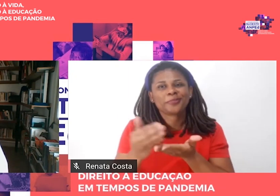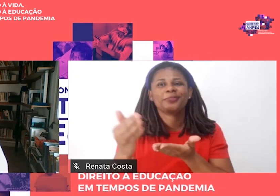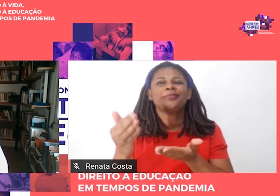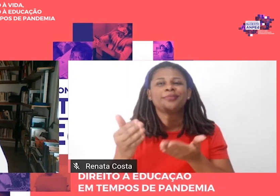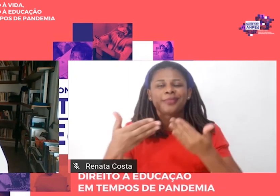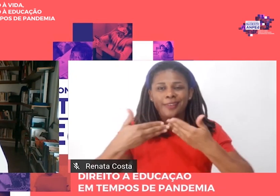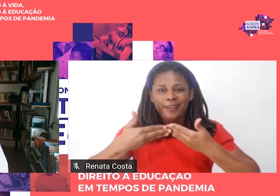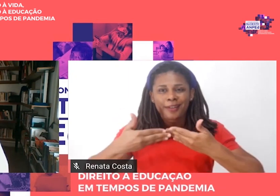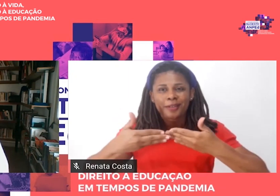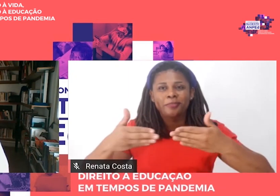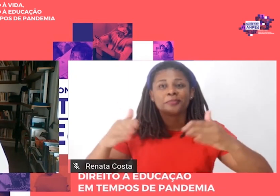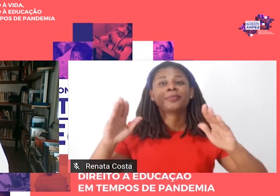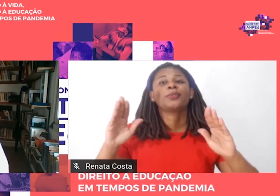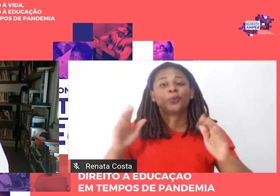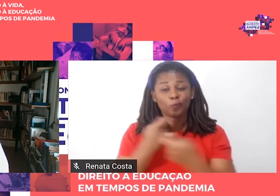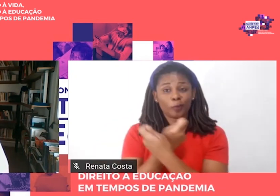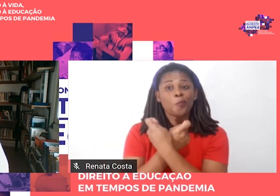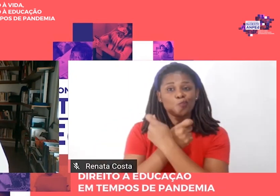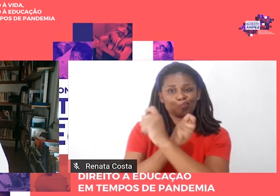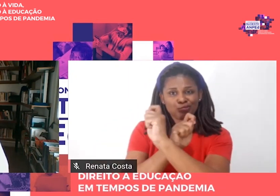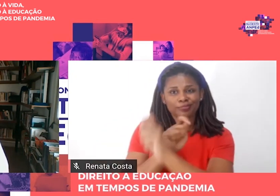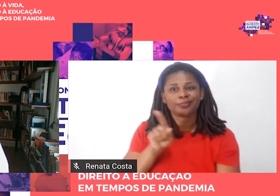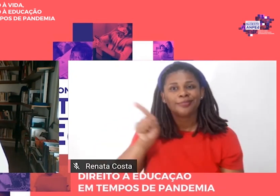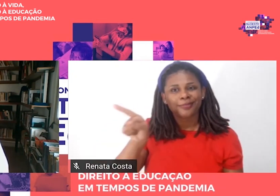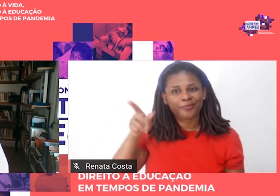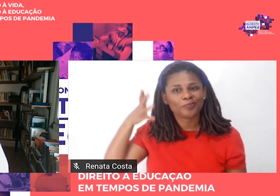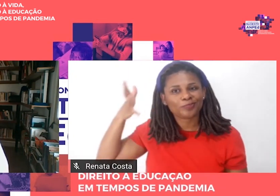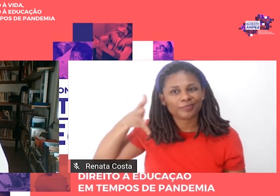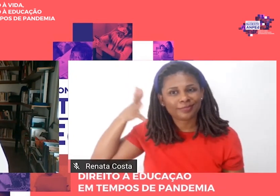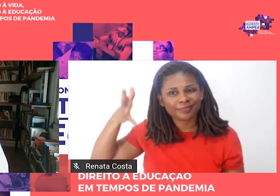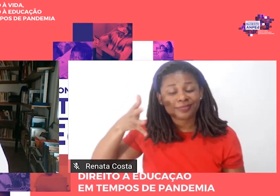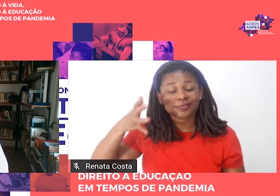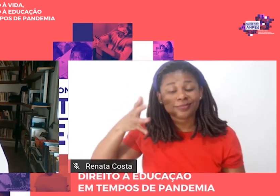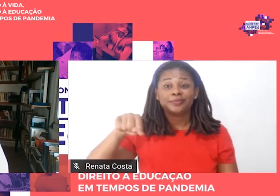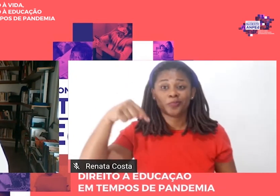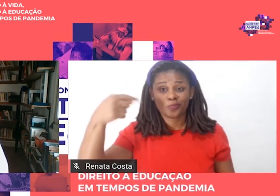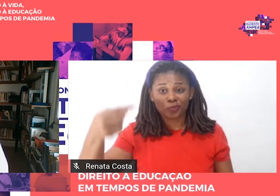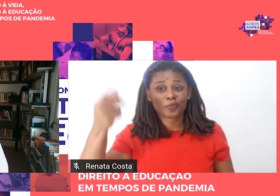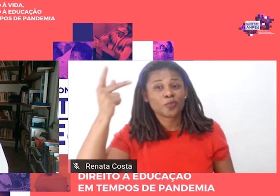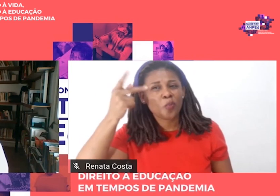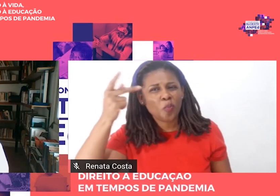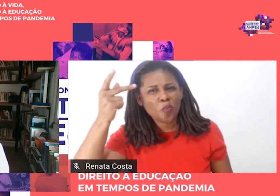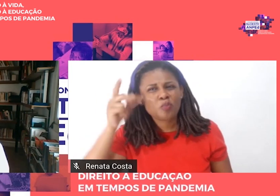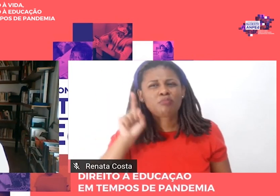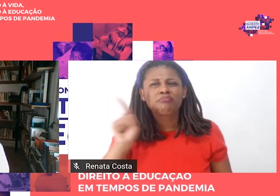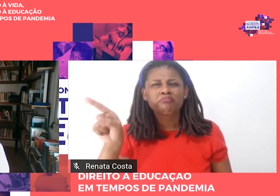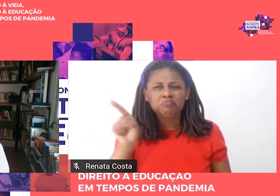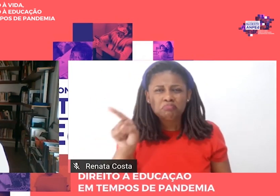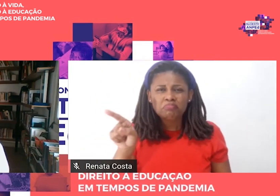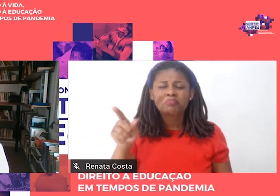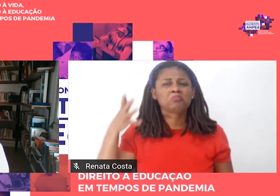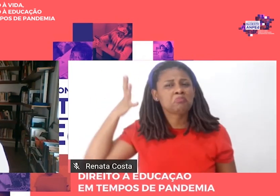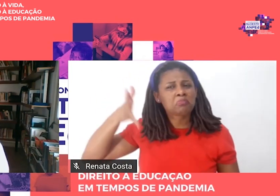Universidade Católica. Após essa abertura os participantes se distribuíam pelos diferentes simpósios nos